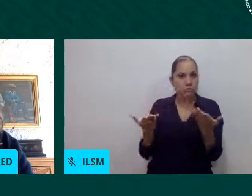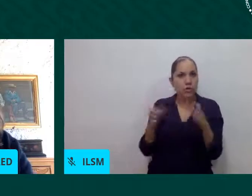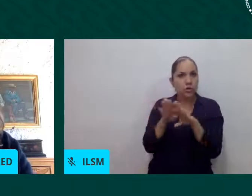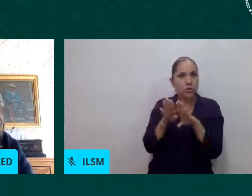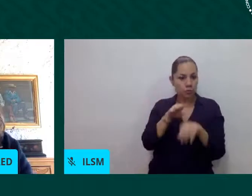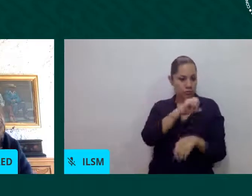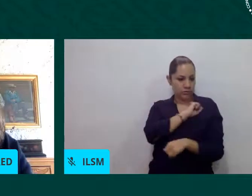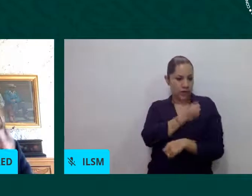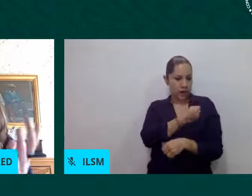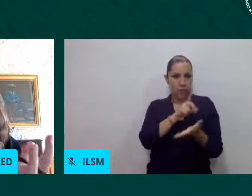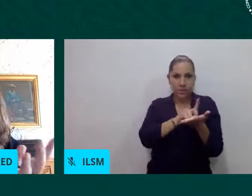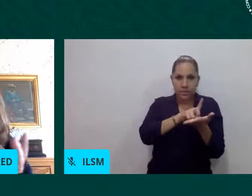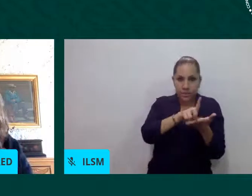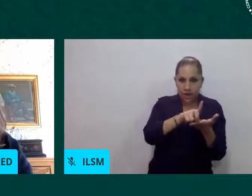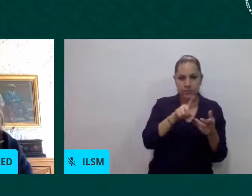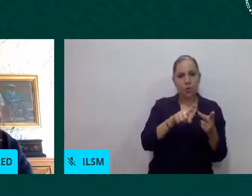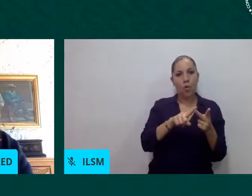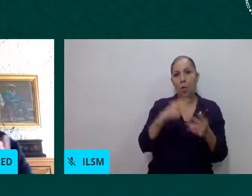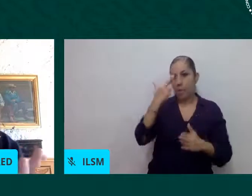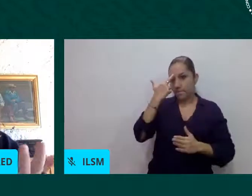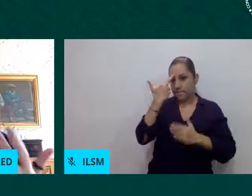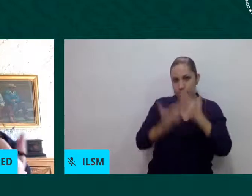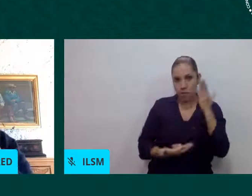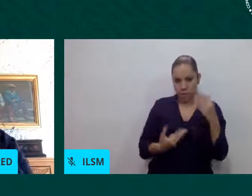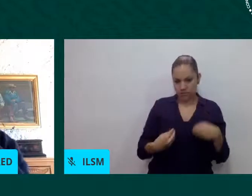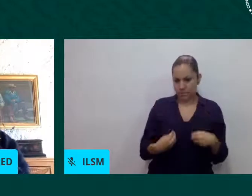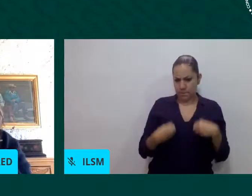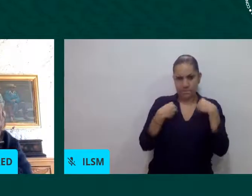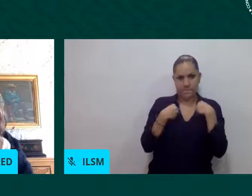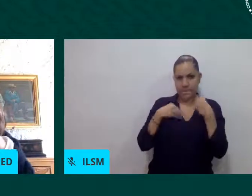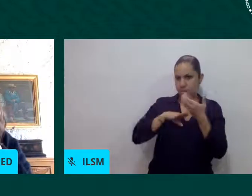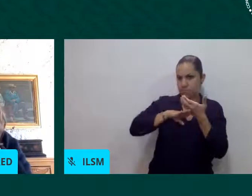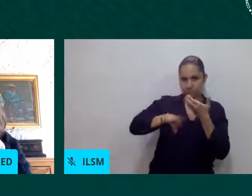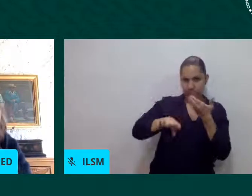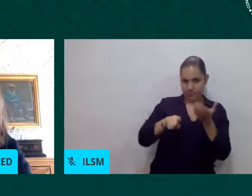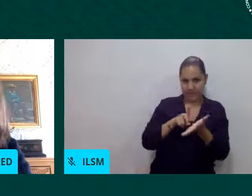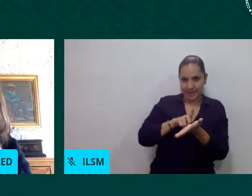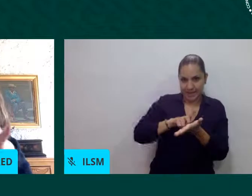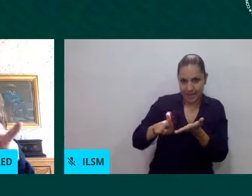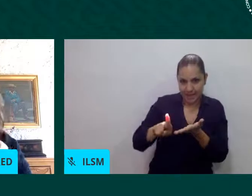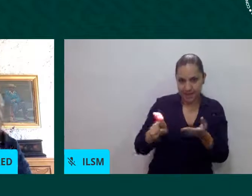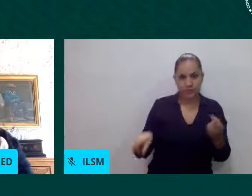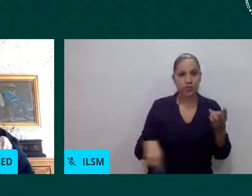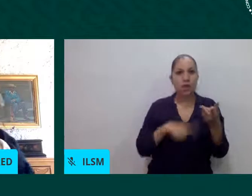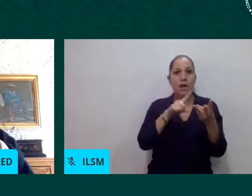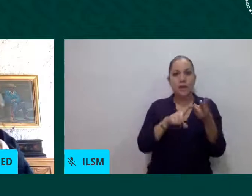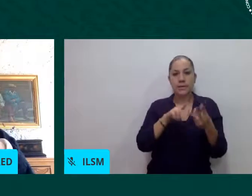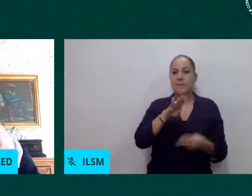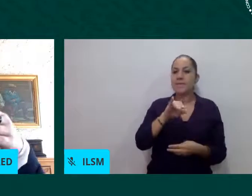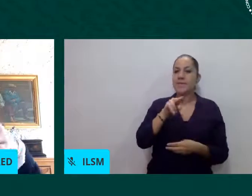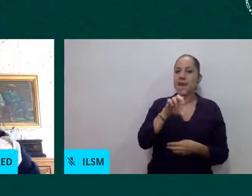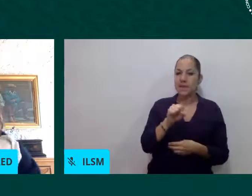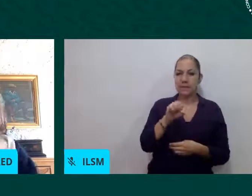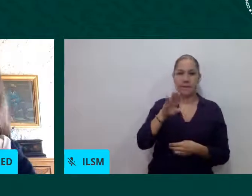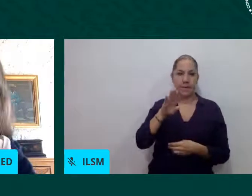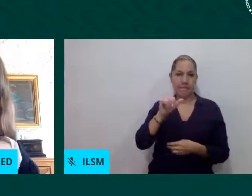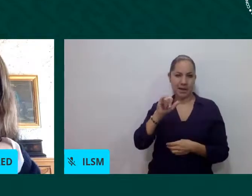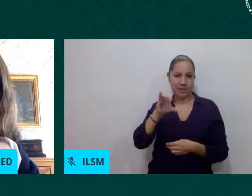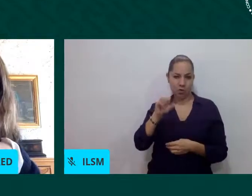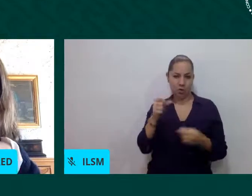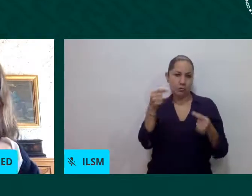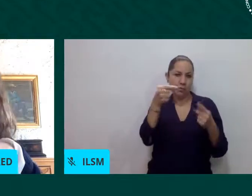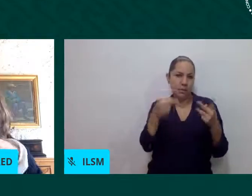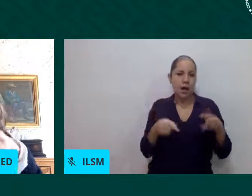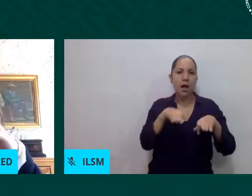que mencionamos como bienes básicos, que básicamente se refieren al trabajo, al acceso a la vivienda, al acceso a la